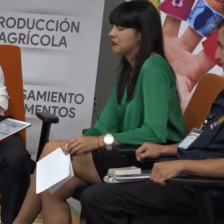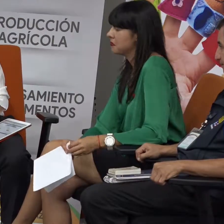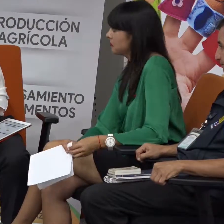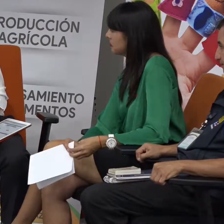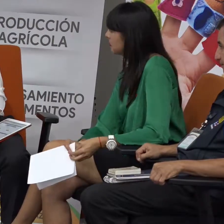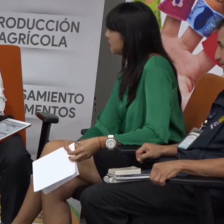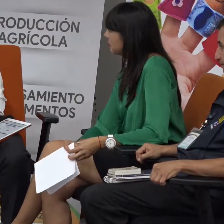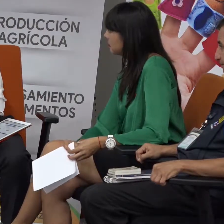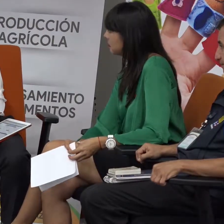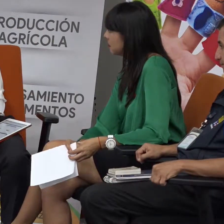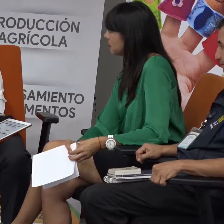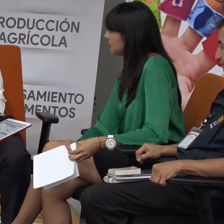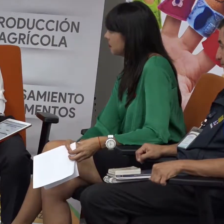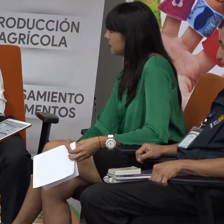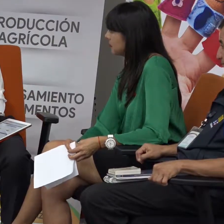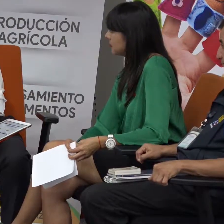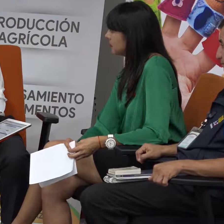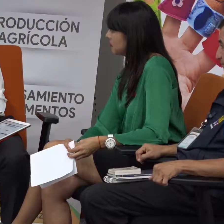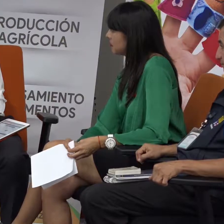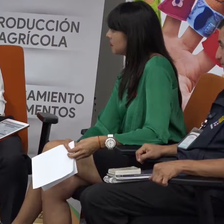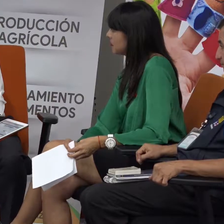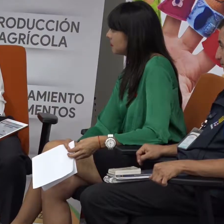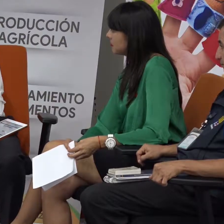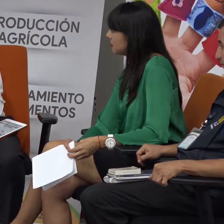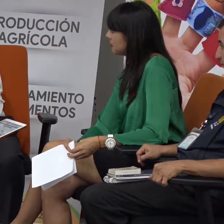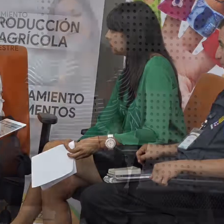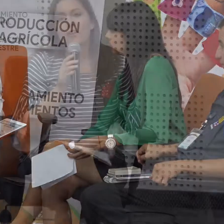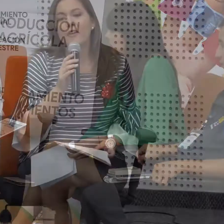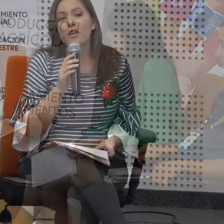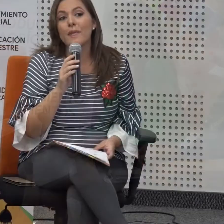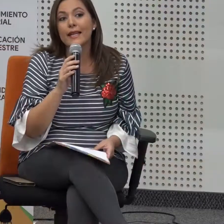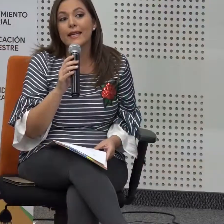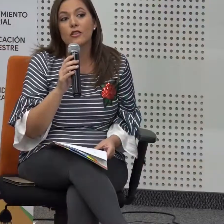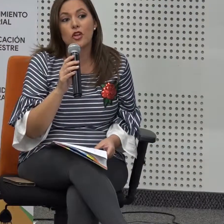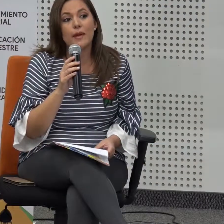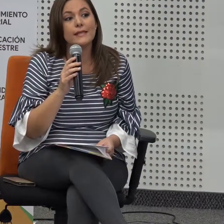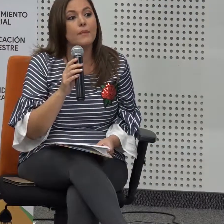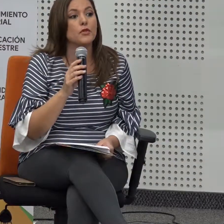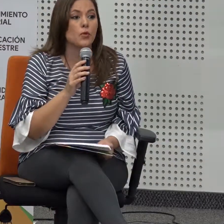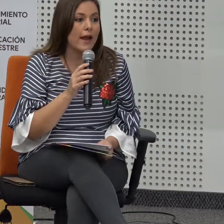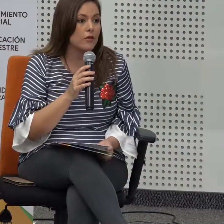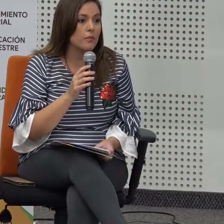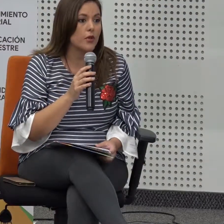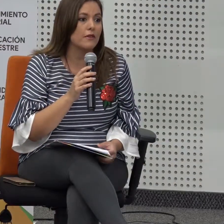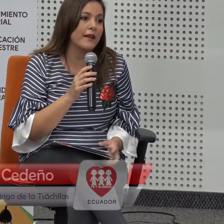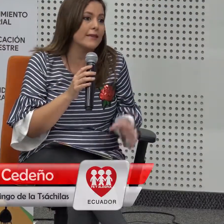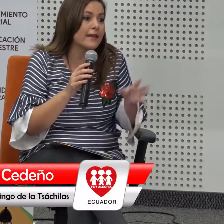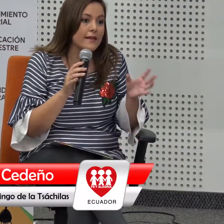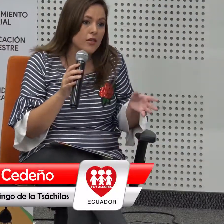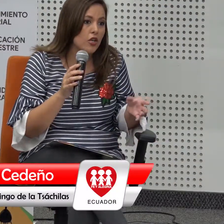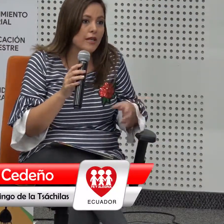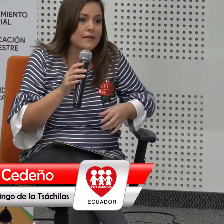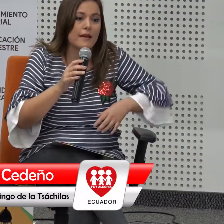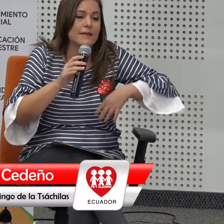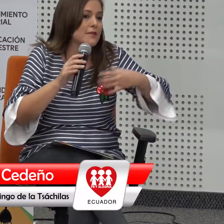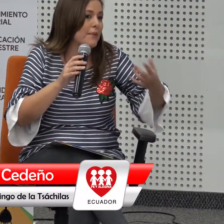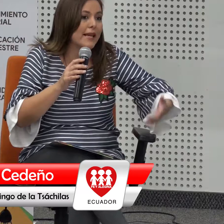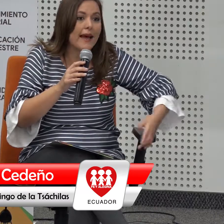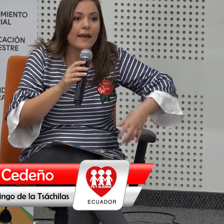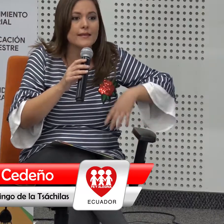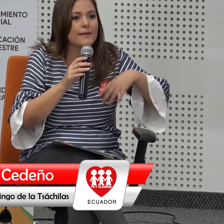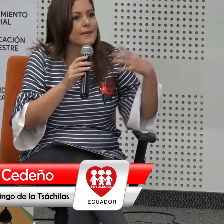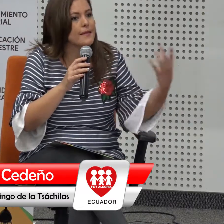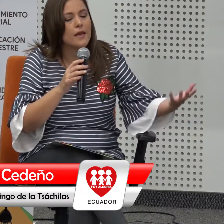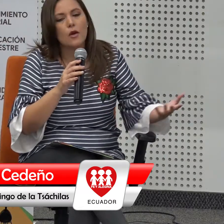nadie tiene que quedarse y todos tienen que avanzar fueron 20 los jóvenes que postularon y por diferentes razones a veces